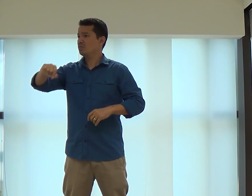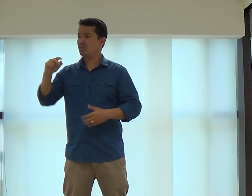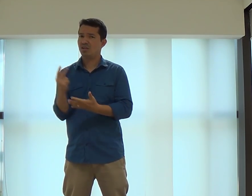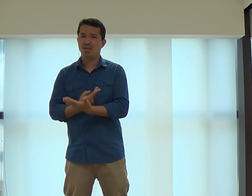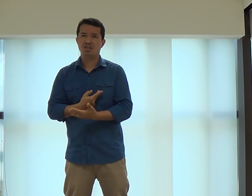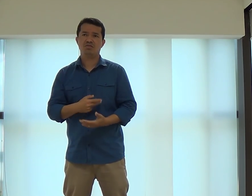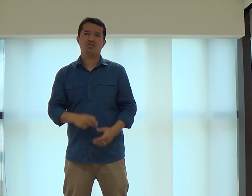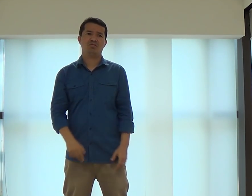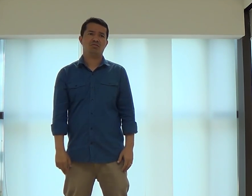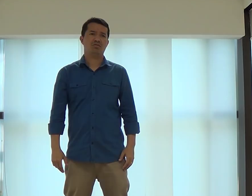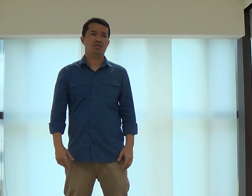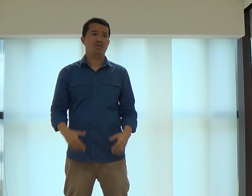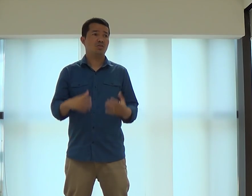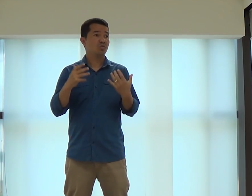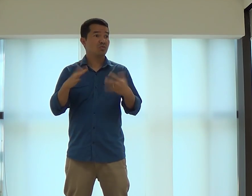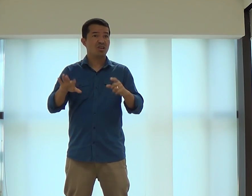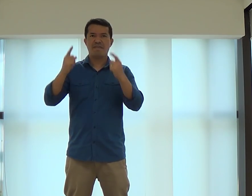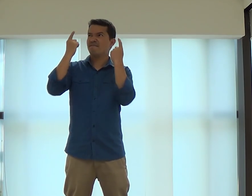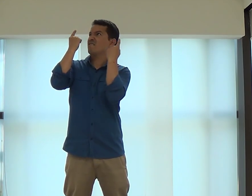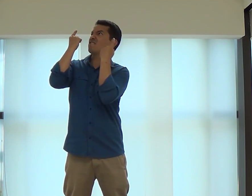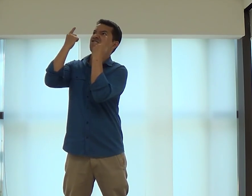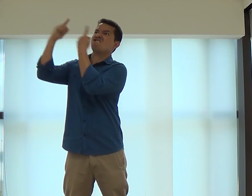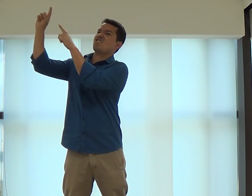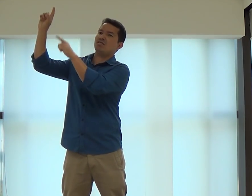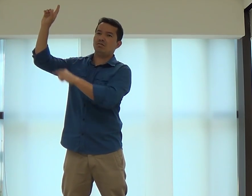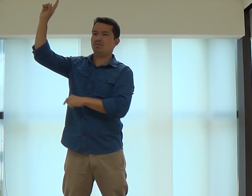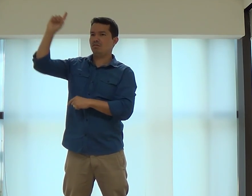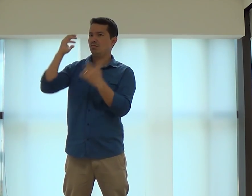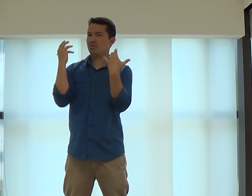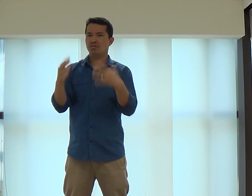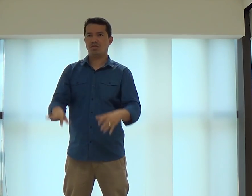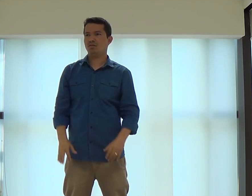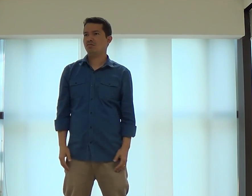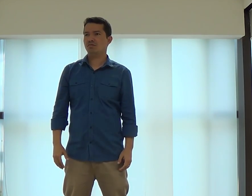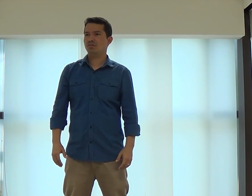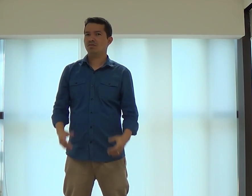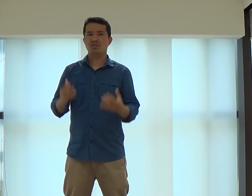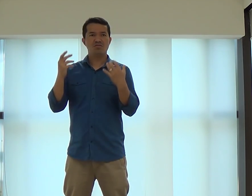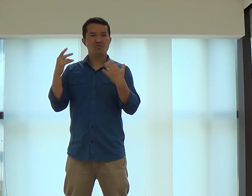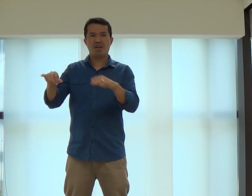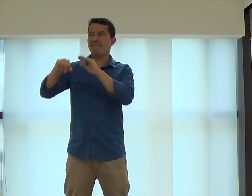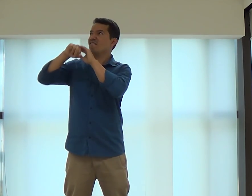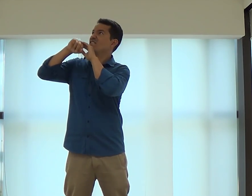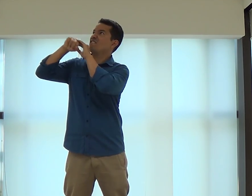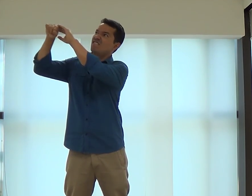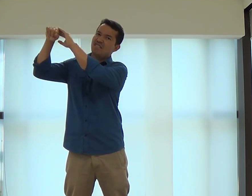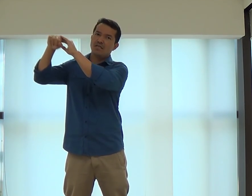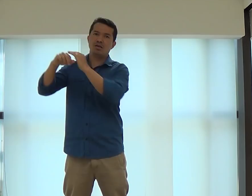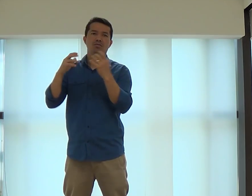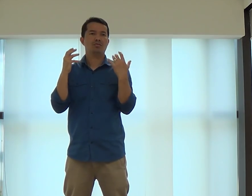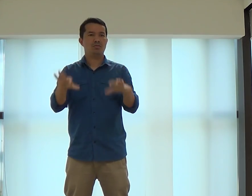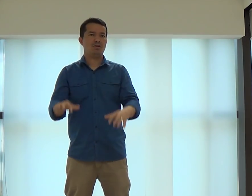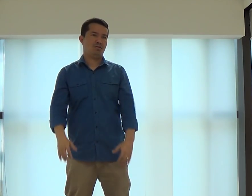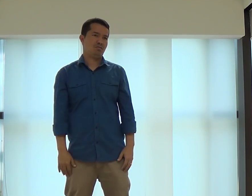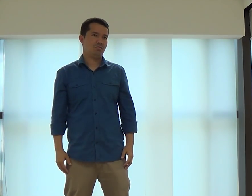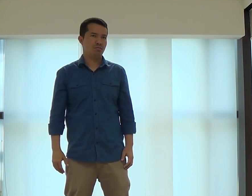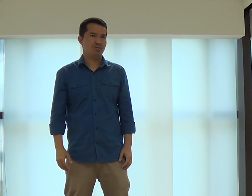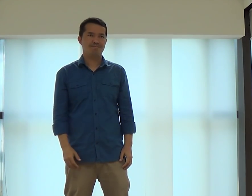Eu não quero estar fazendo as escolhas erradas. Eu não quero estar contra Deus. Eu não quero estar sempre fazendo as coisas